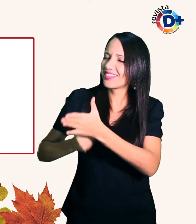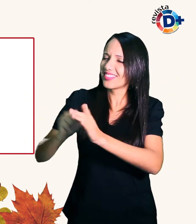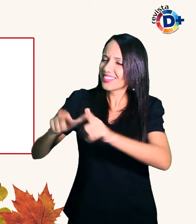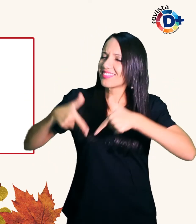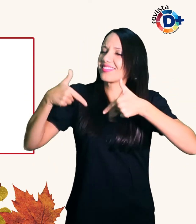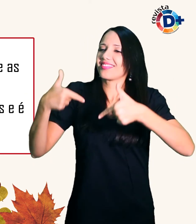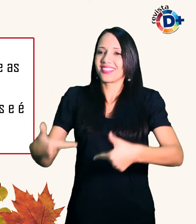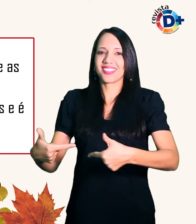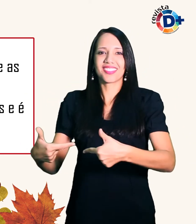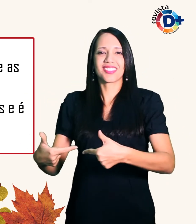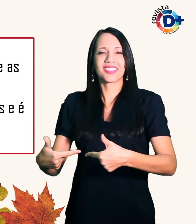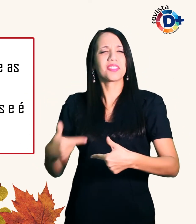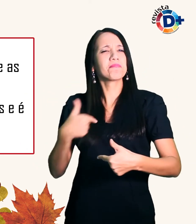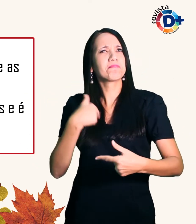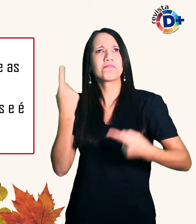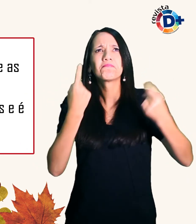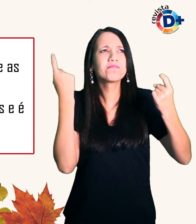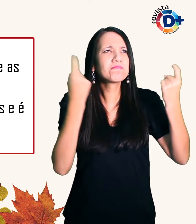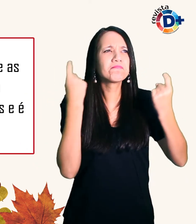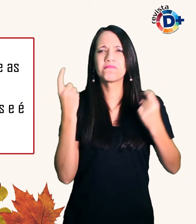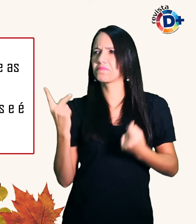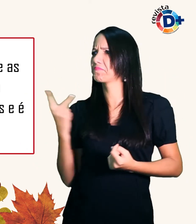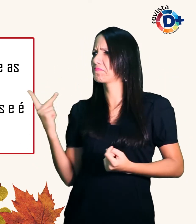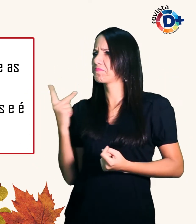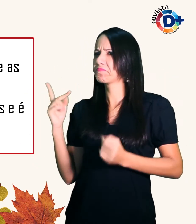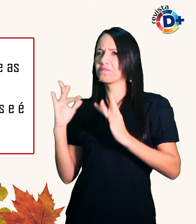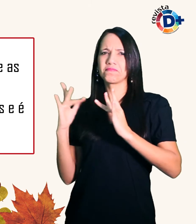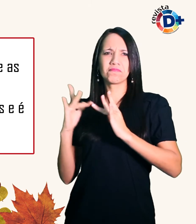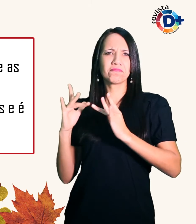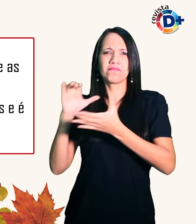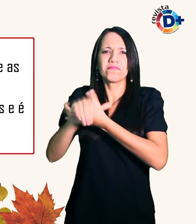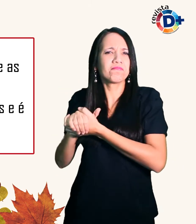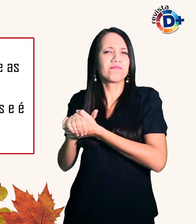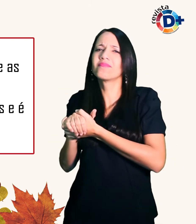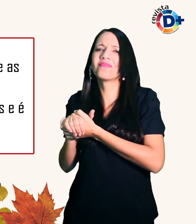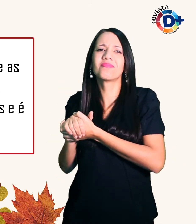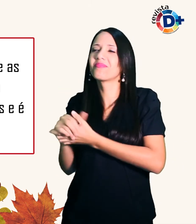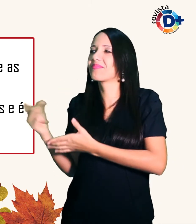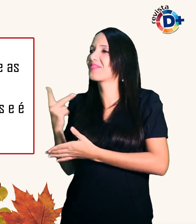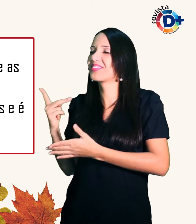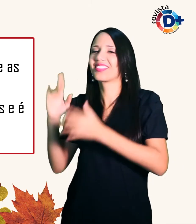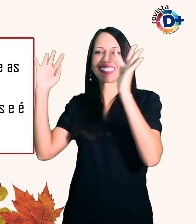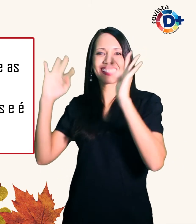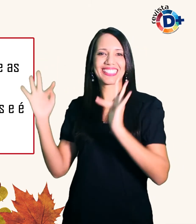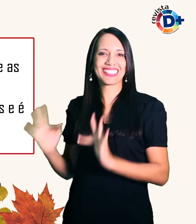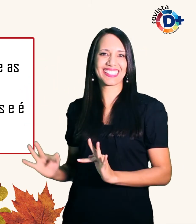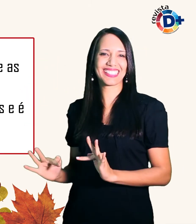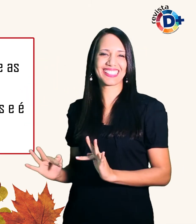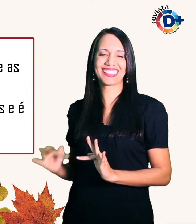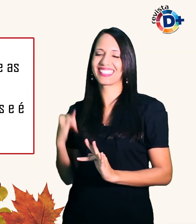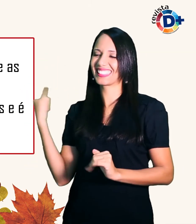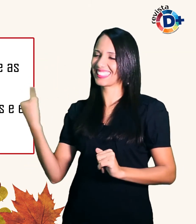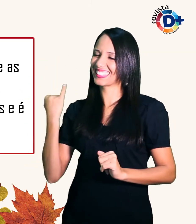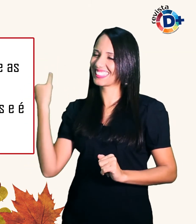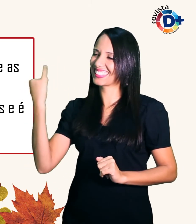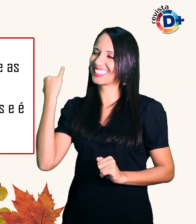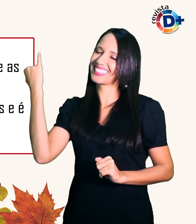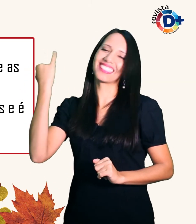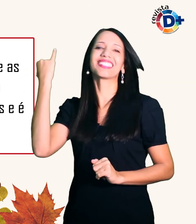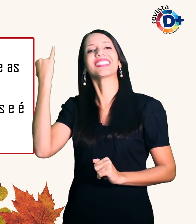as pessoas acham do nosso relacionamento Somos felizes e isso é o que importa Marcos